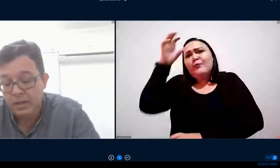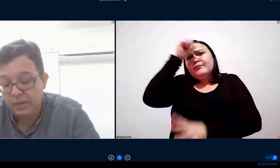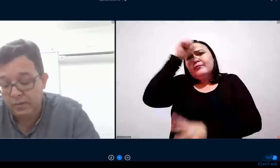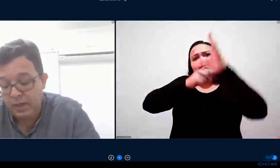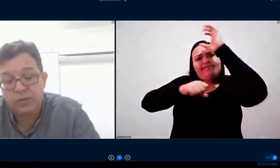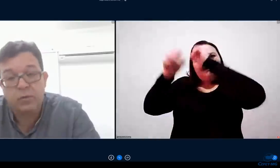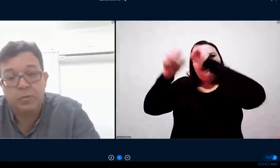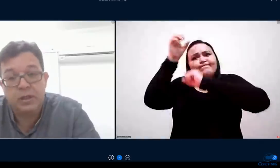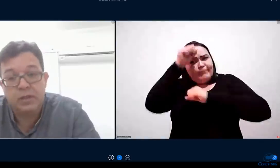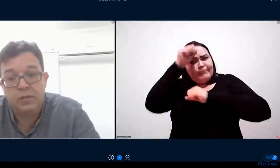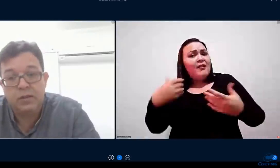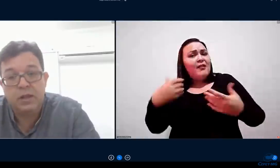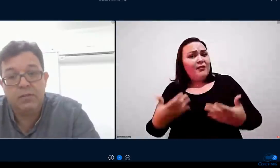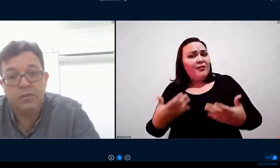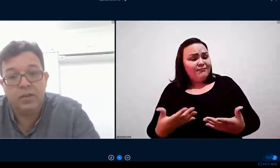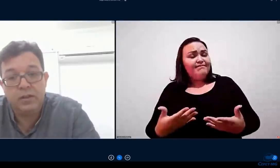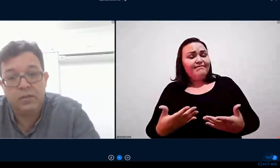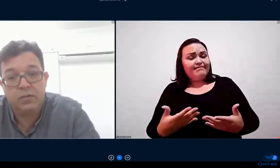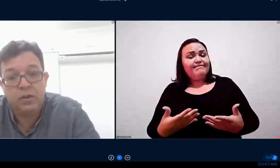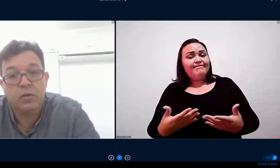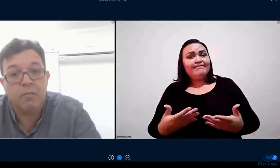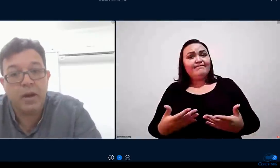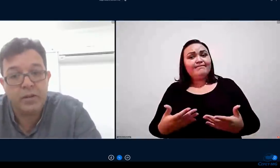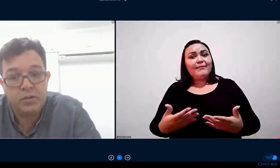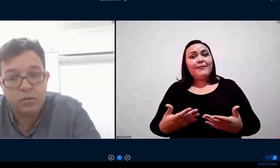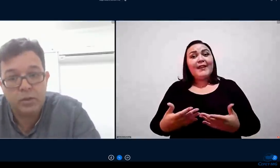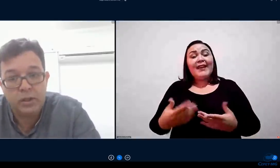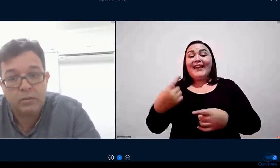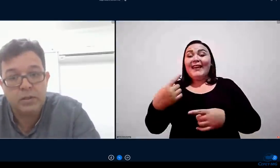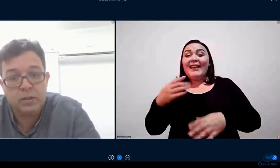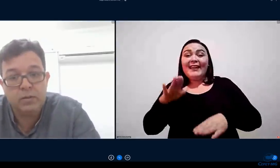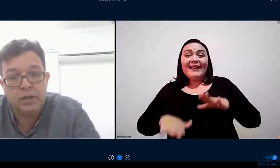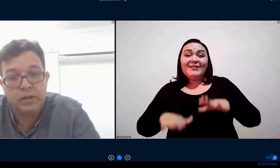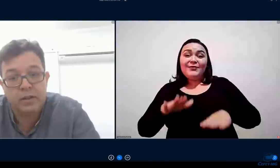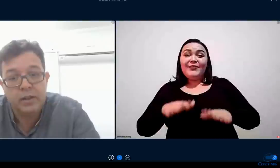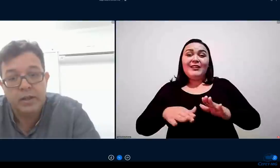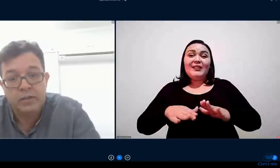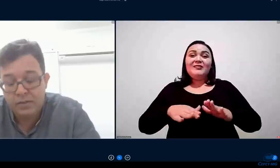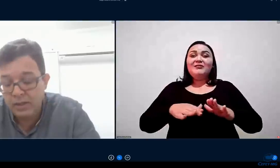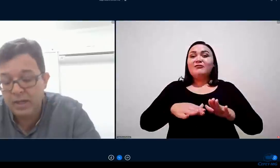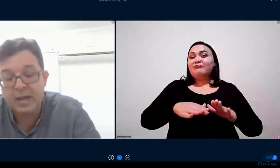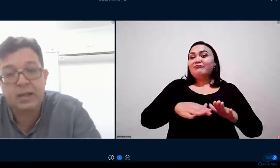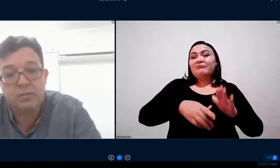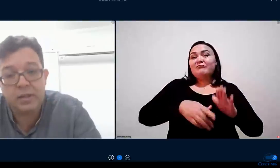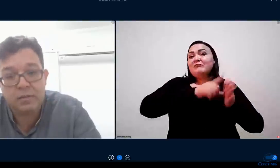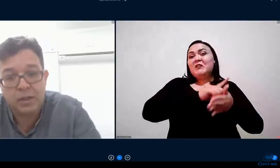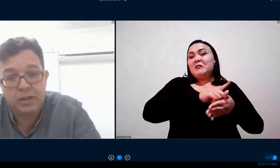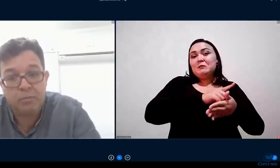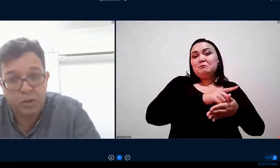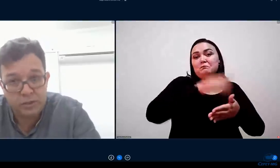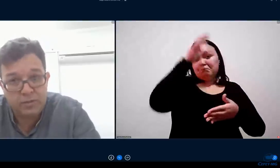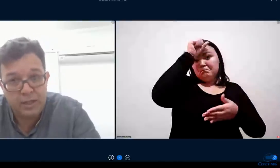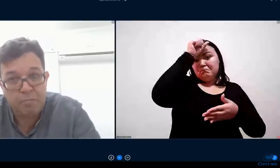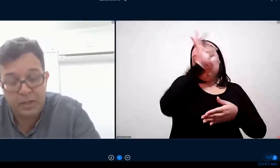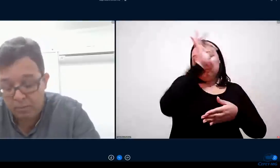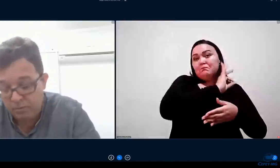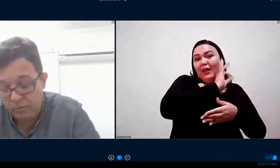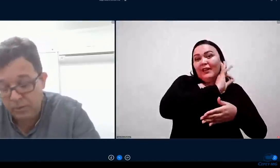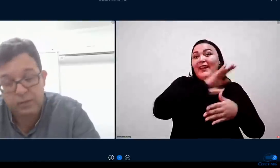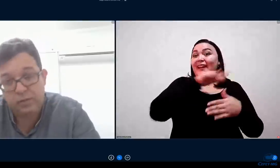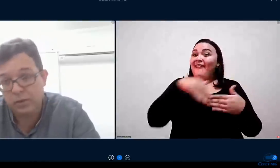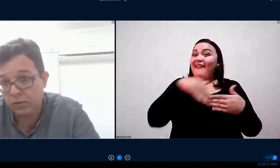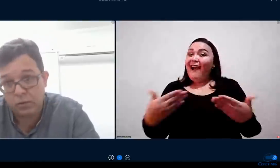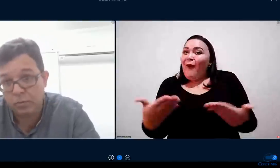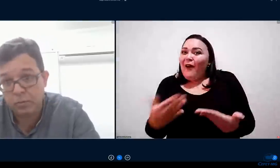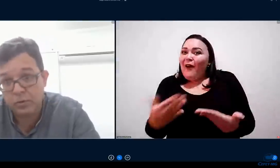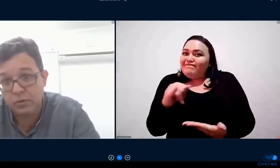essas competências e que às vezes ficam à margem do currículo então se encarado dessa maneira pode valer a pena para